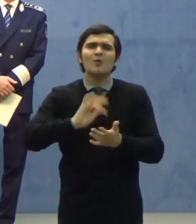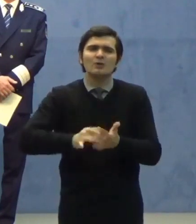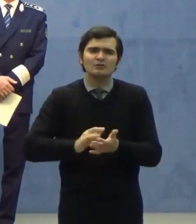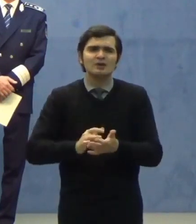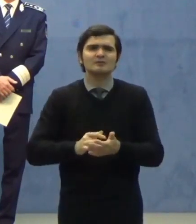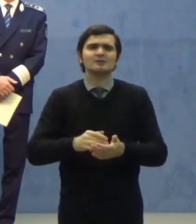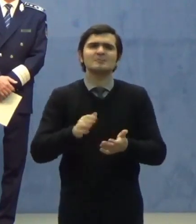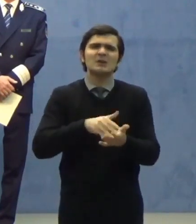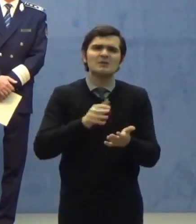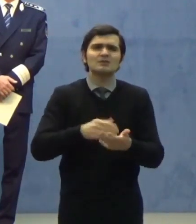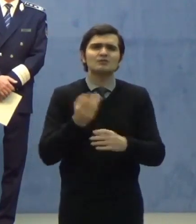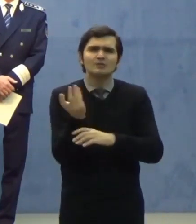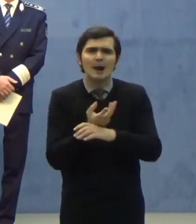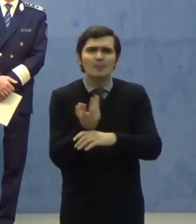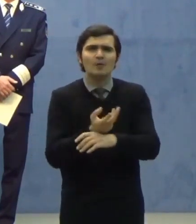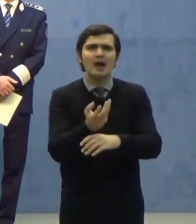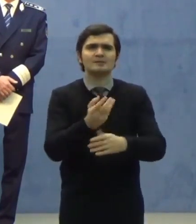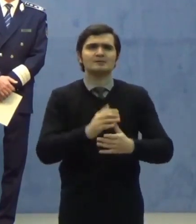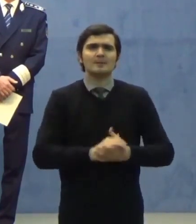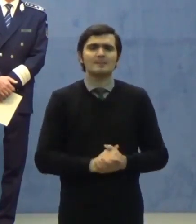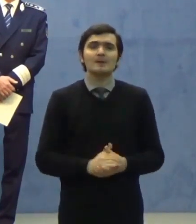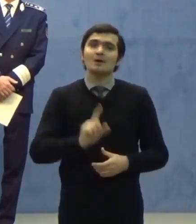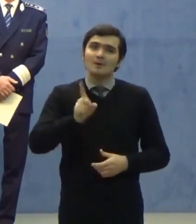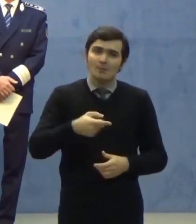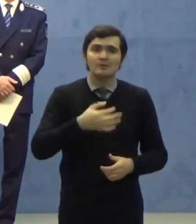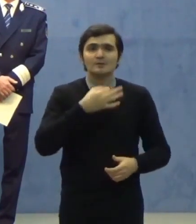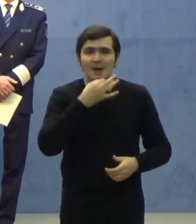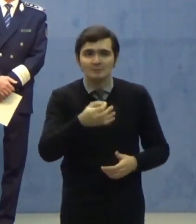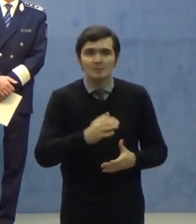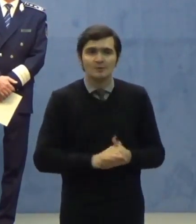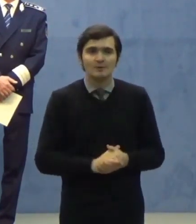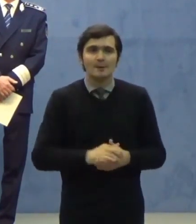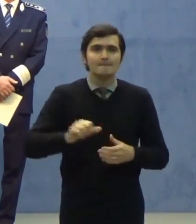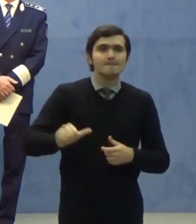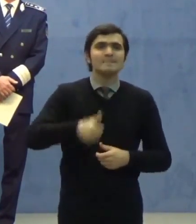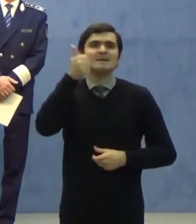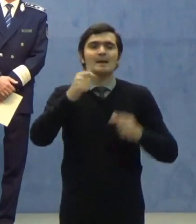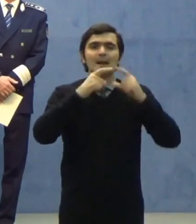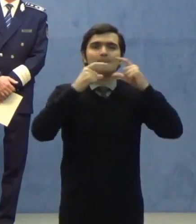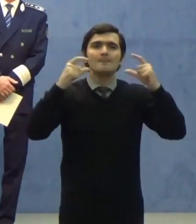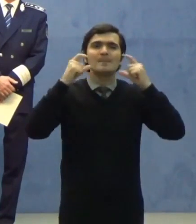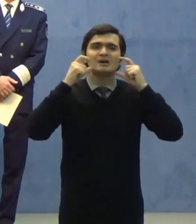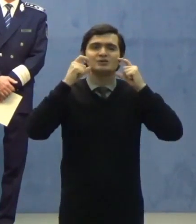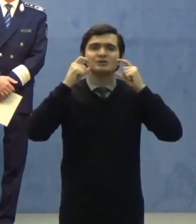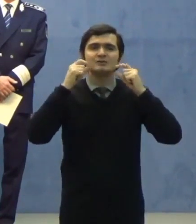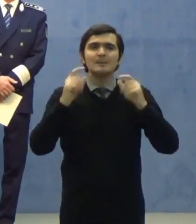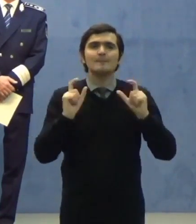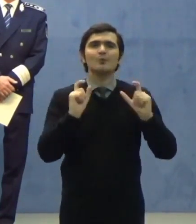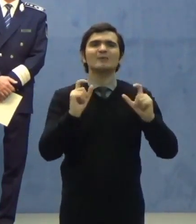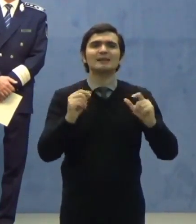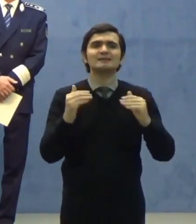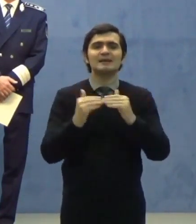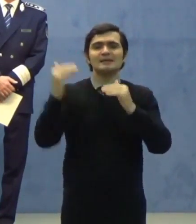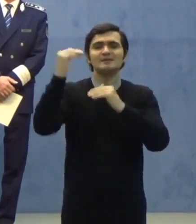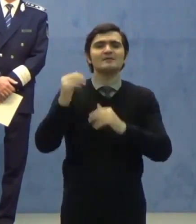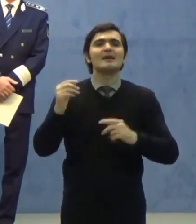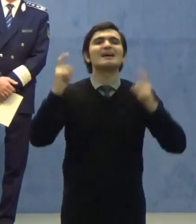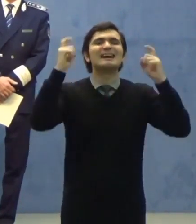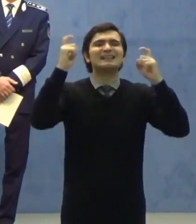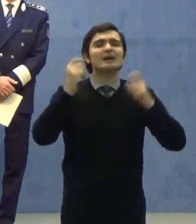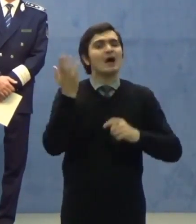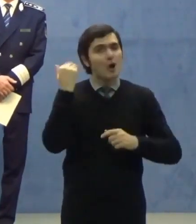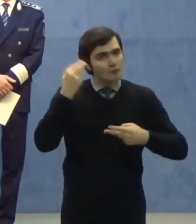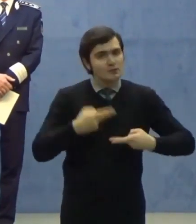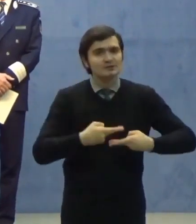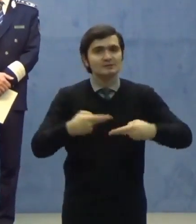servicii de ambulanță pot să spun că primele măști de nivel înalt de protecție au fost distribuite de Inspectoratul